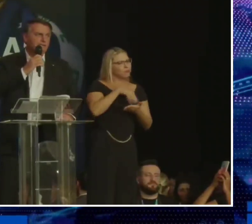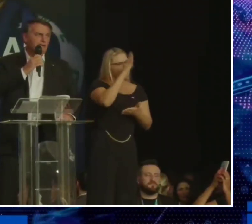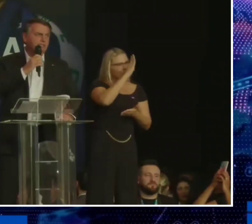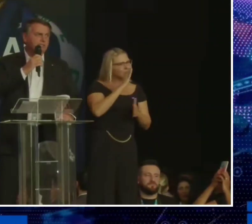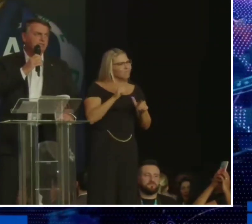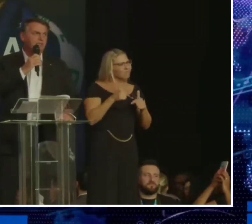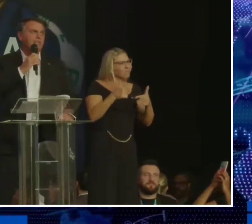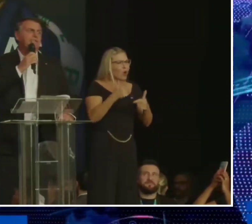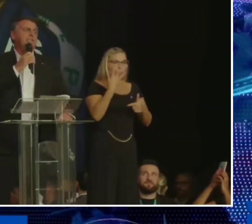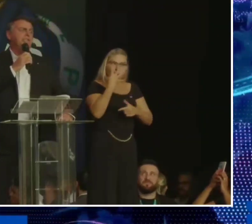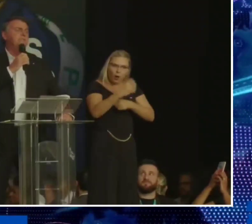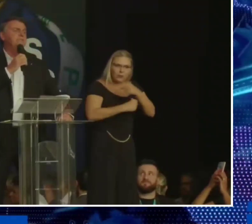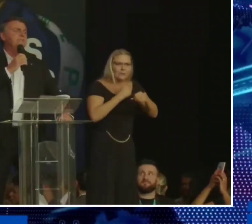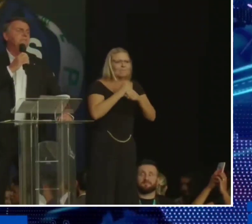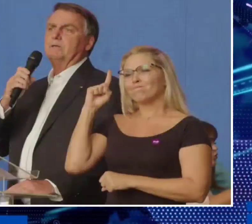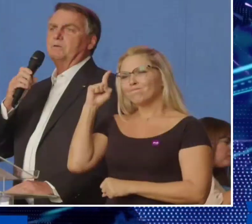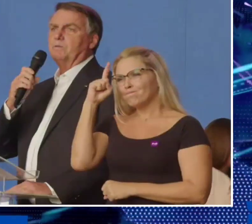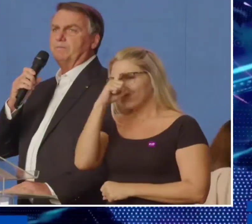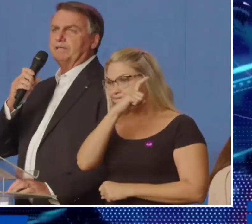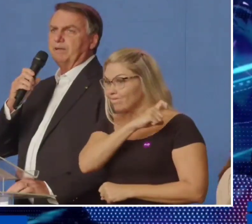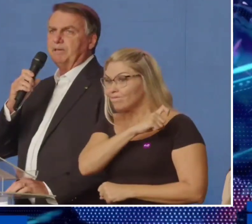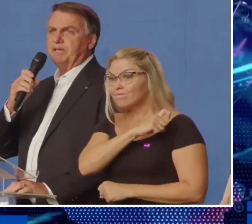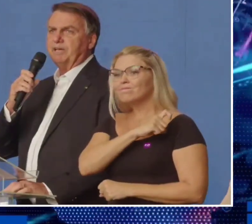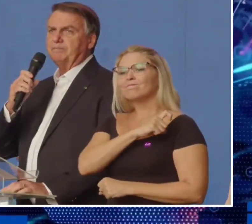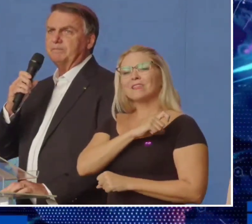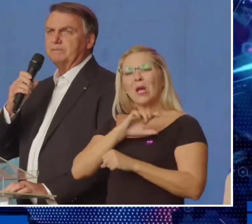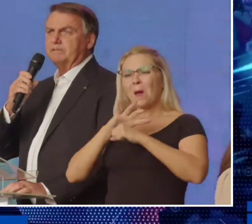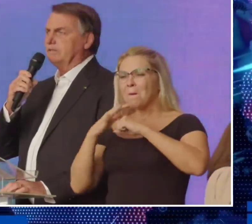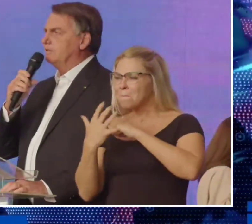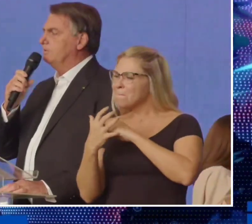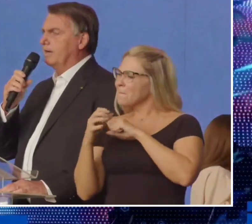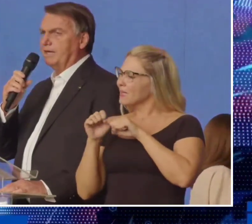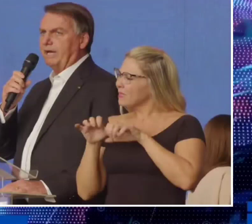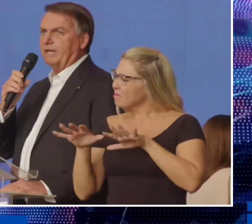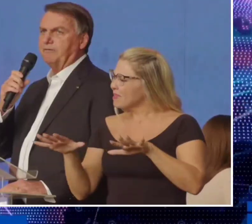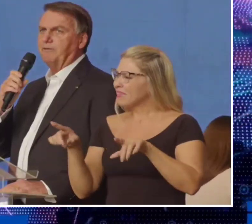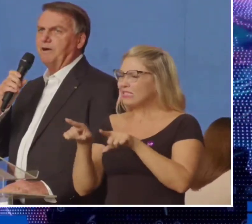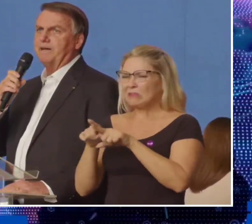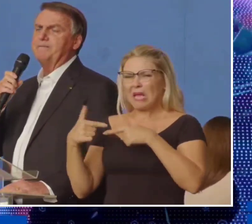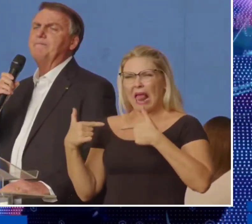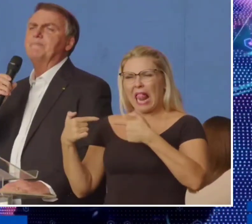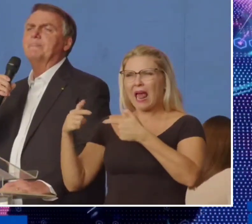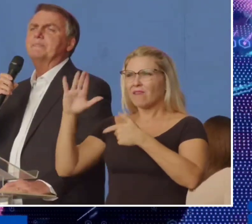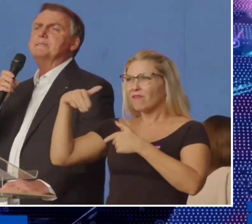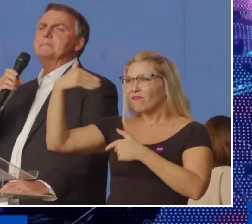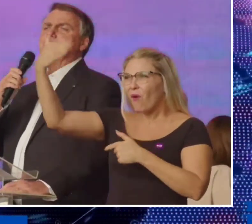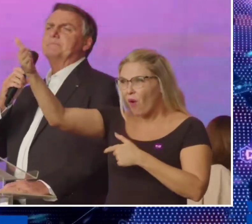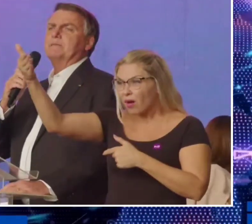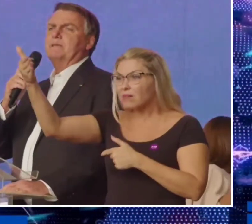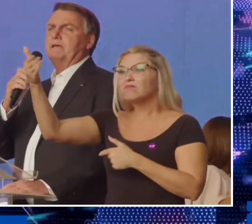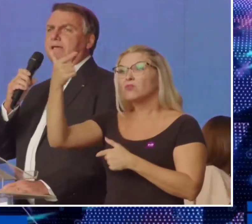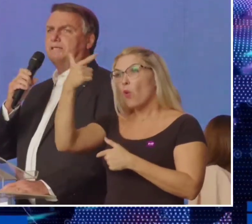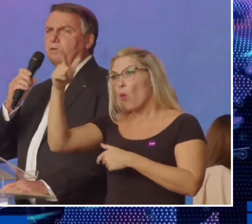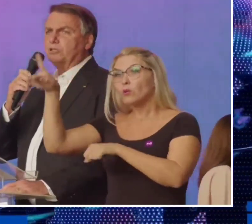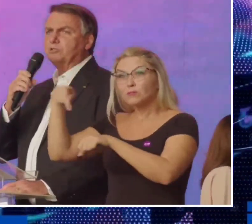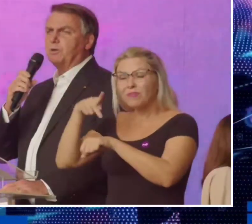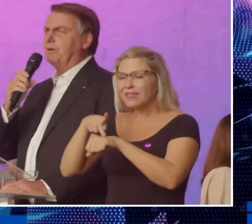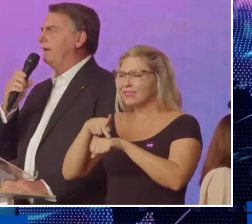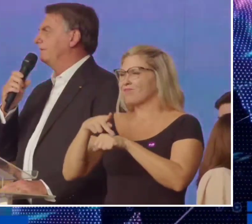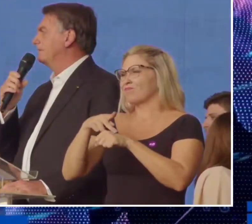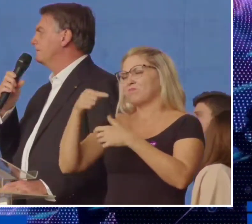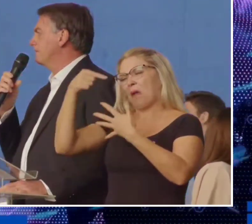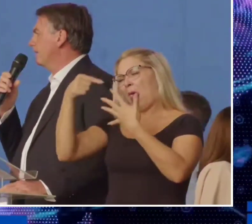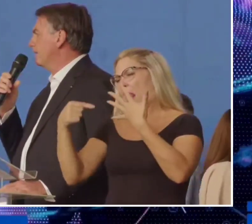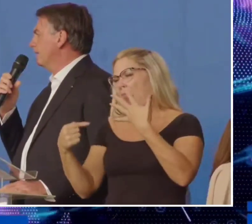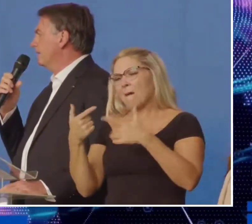bastante difíceis, com pandemia, uma guerra lá fora, entre outros